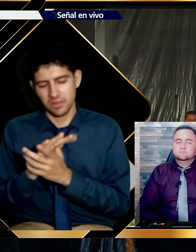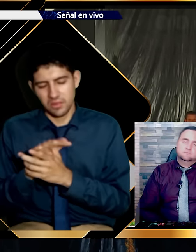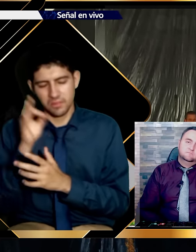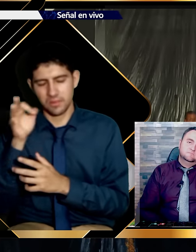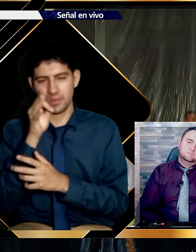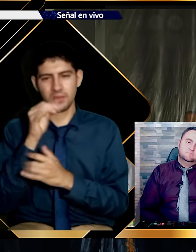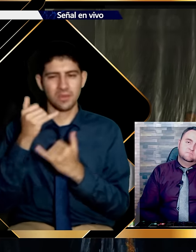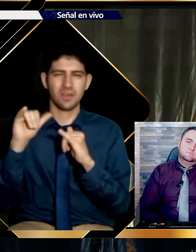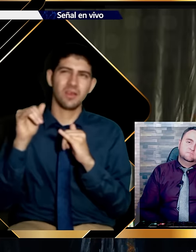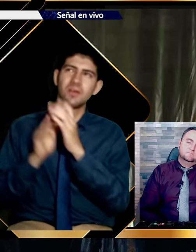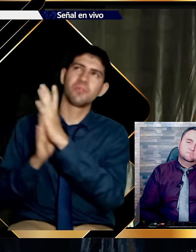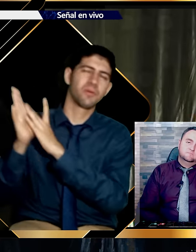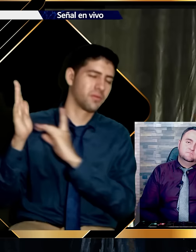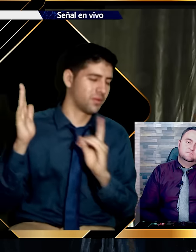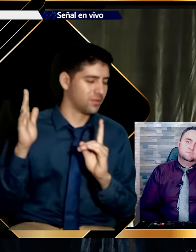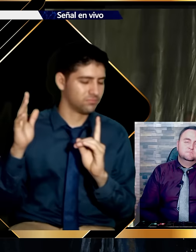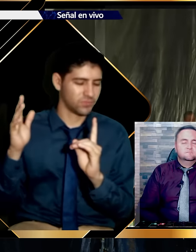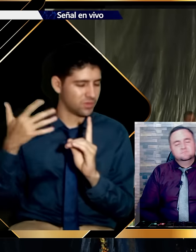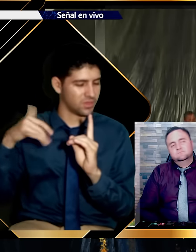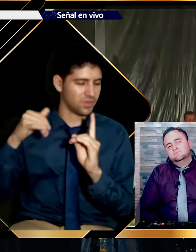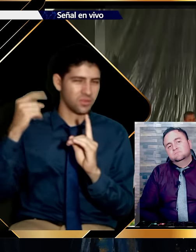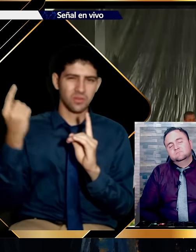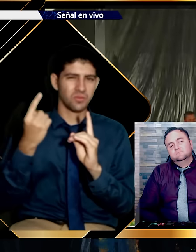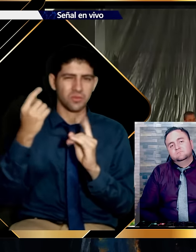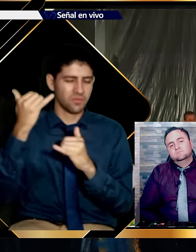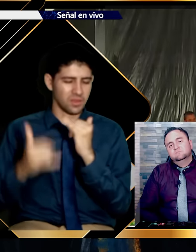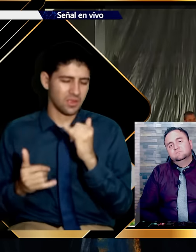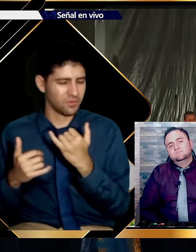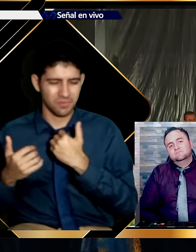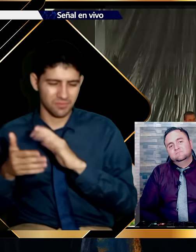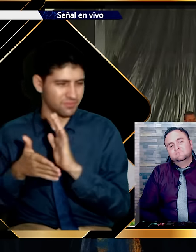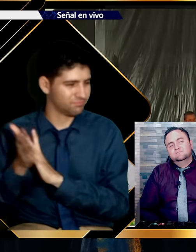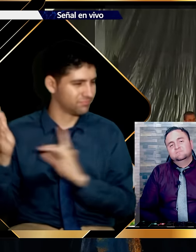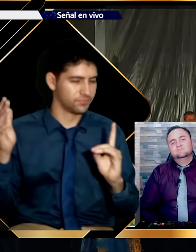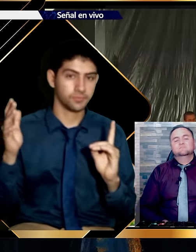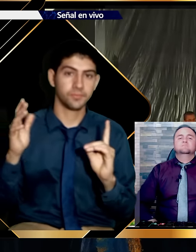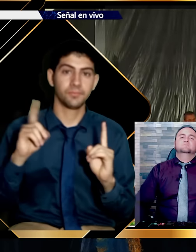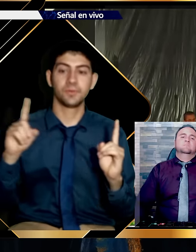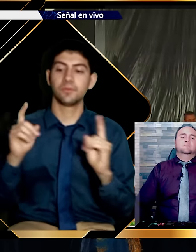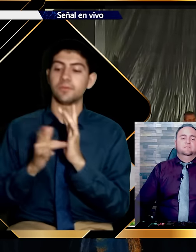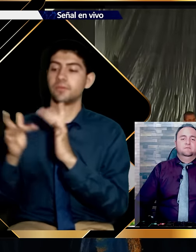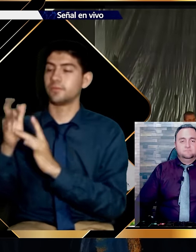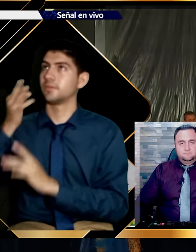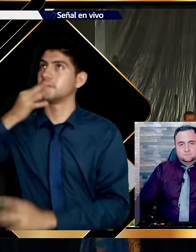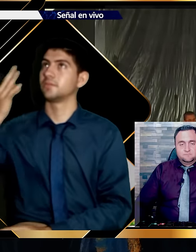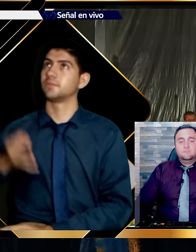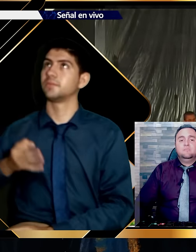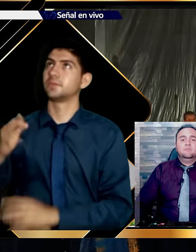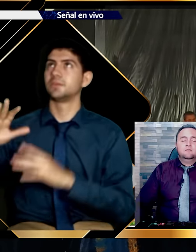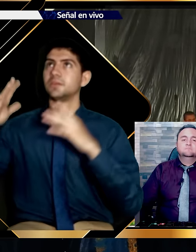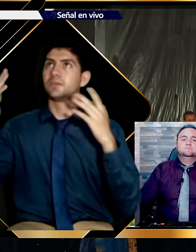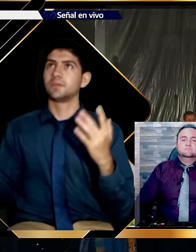En el último momento para reflexionar. En el último culto. Jesús. La gran verdad.